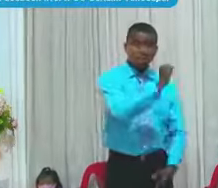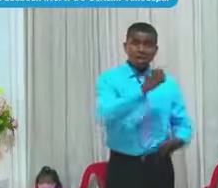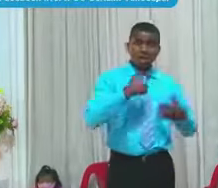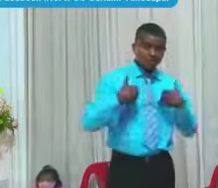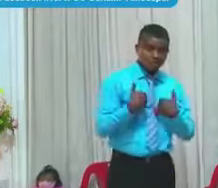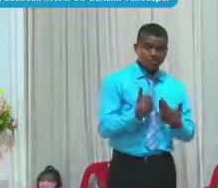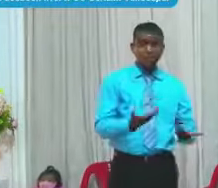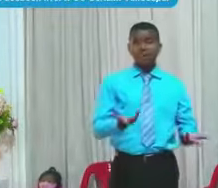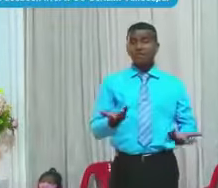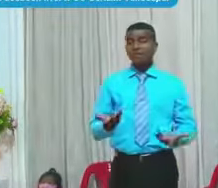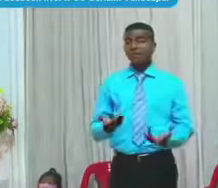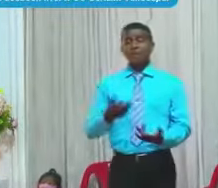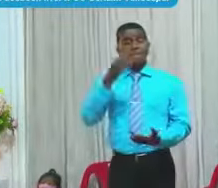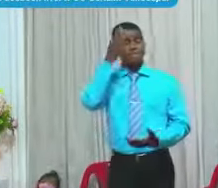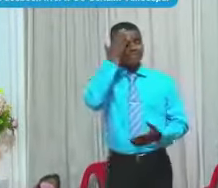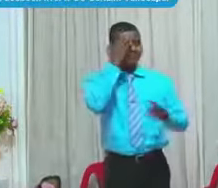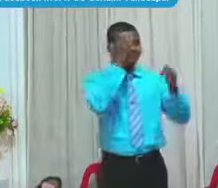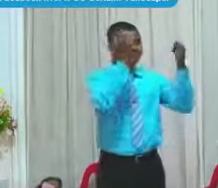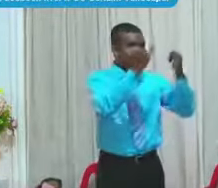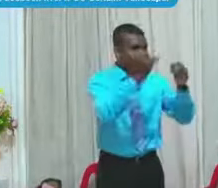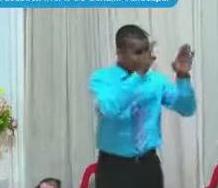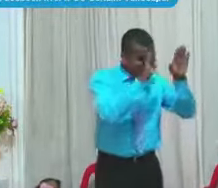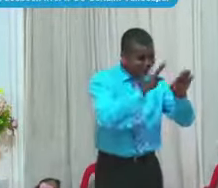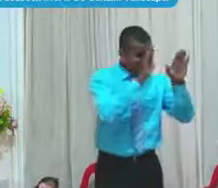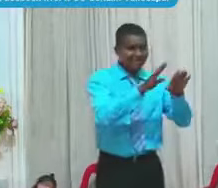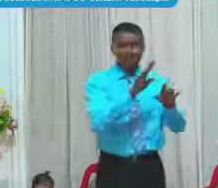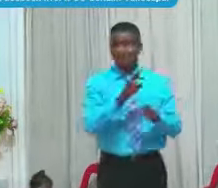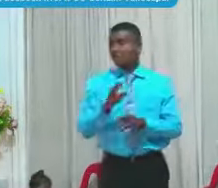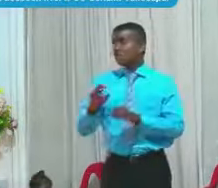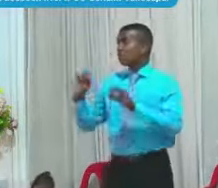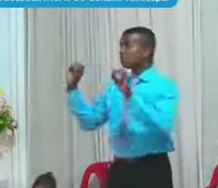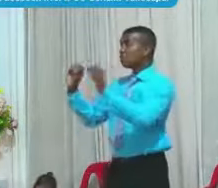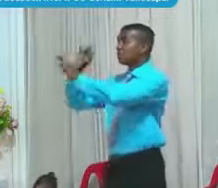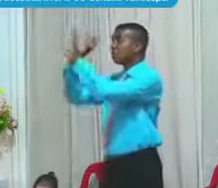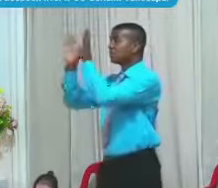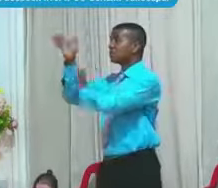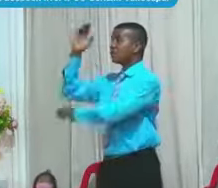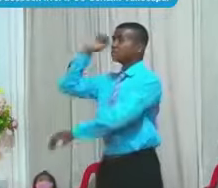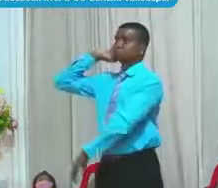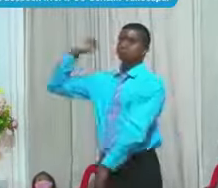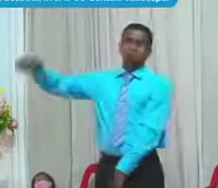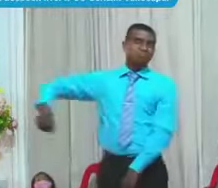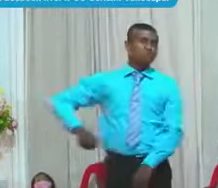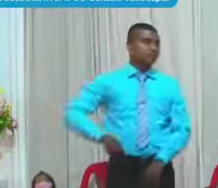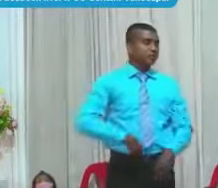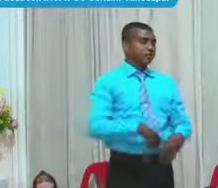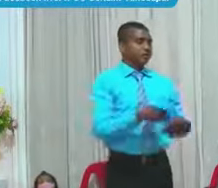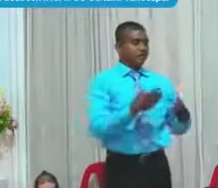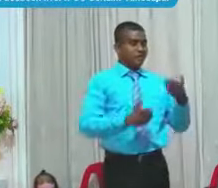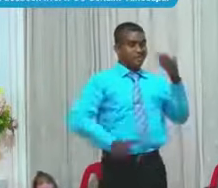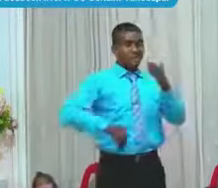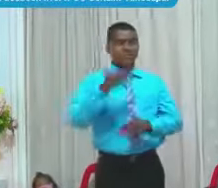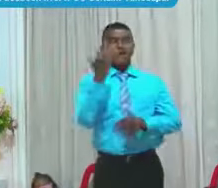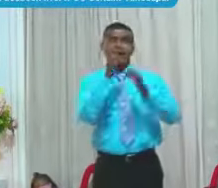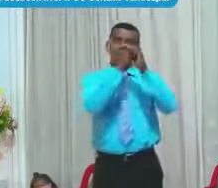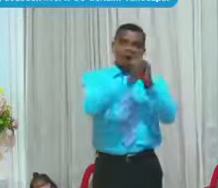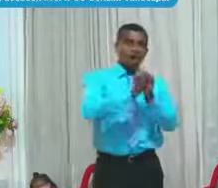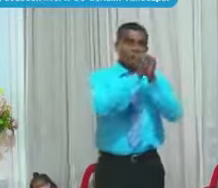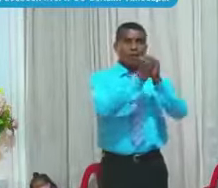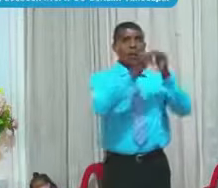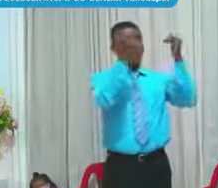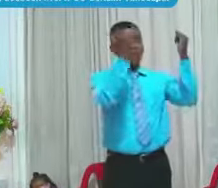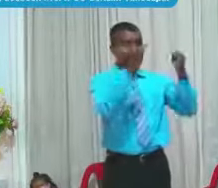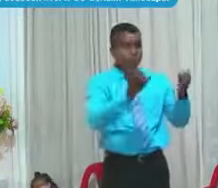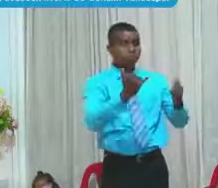Y los hombres Dejaron de honrar Y dar gloria A Dios Al Creador Y empezaron A adorar A las criaturas